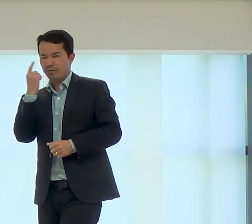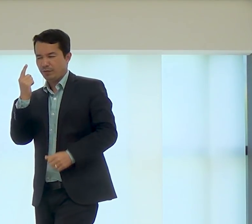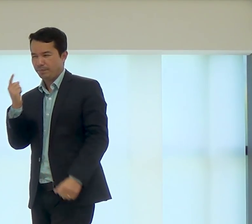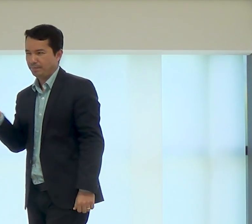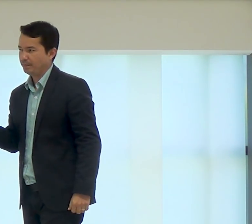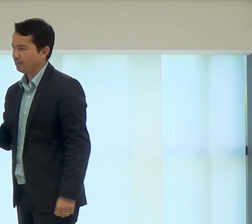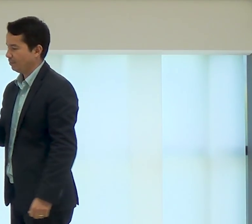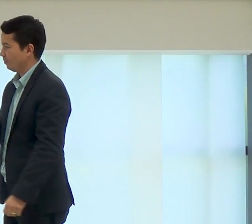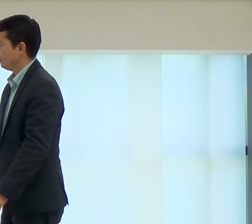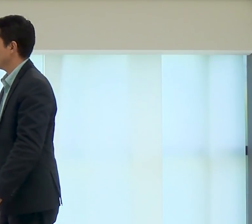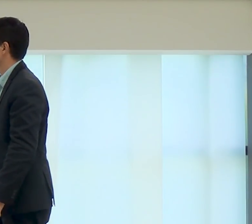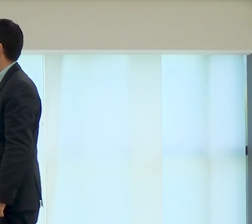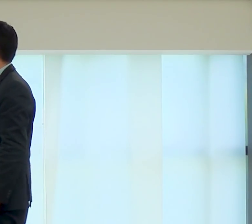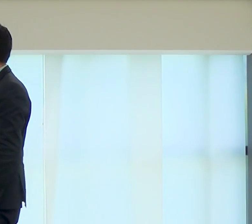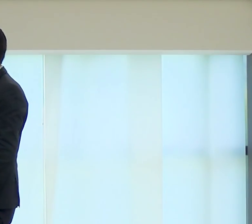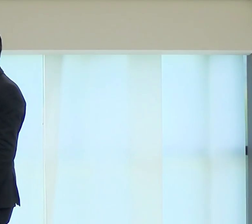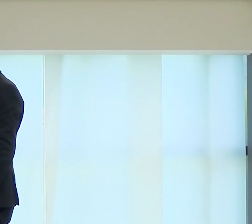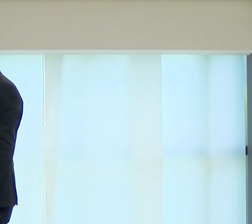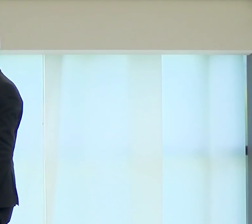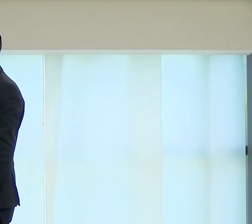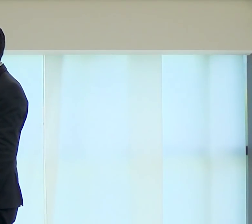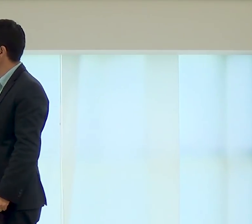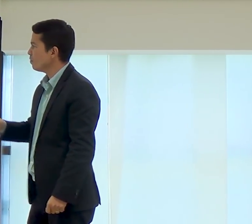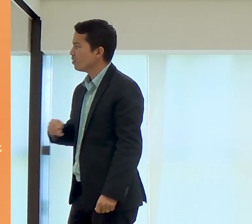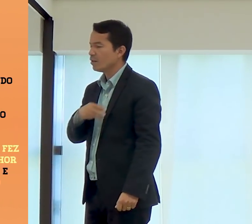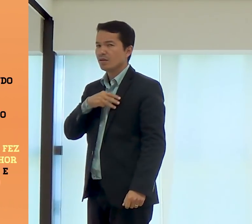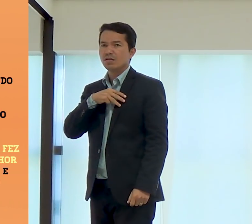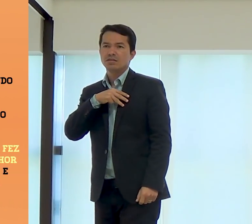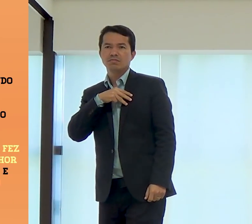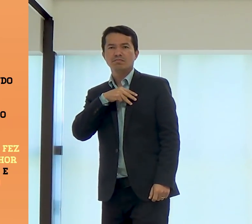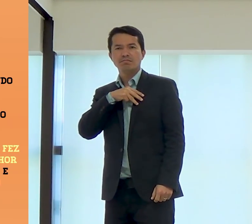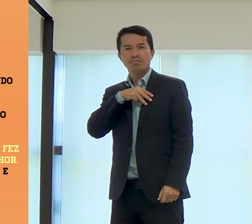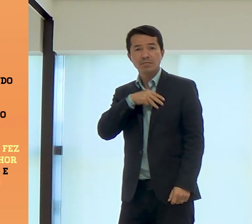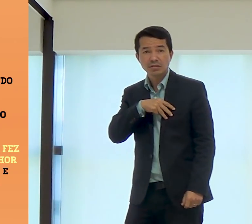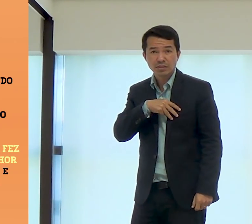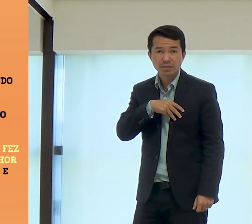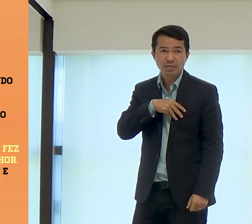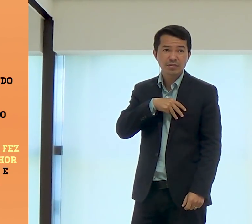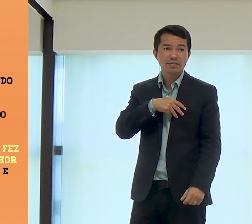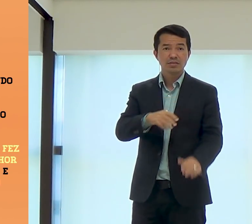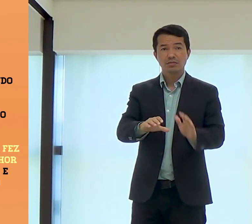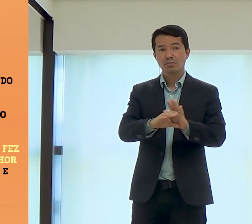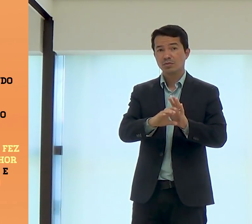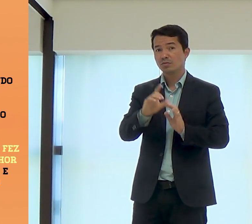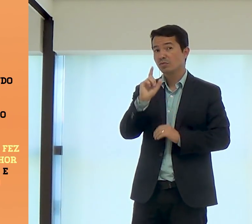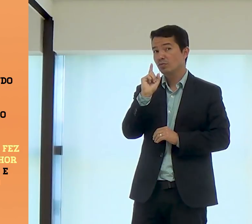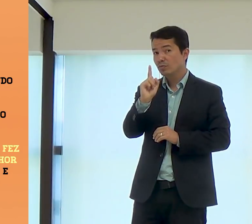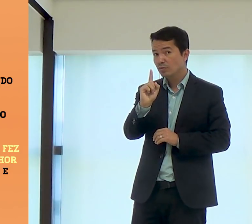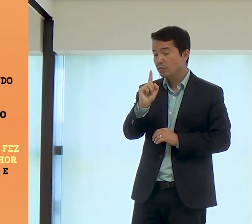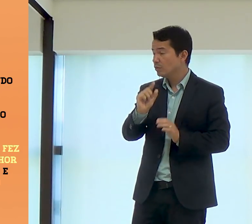Vamos ver, então, adiante. Mateus, capítulo 1,